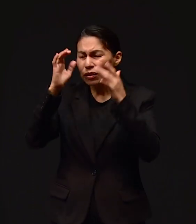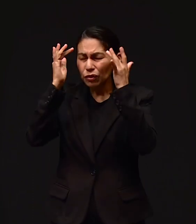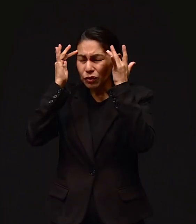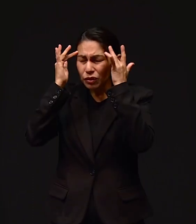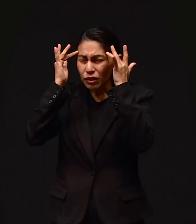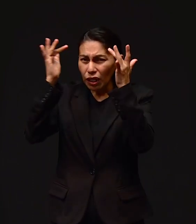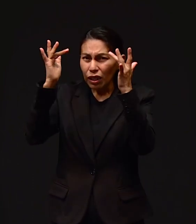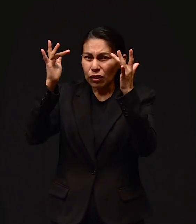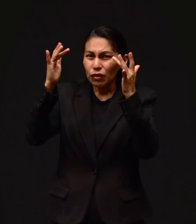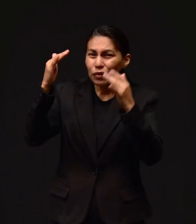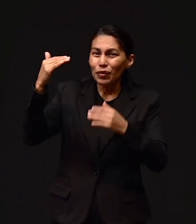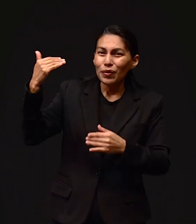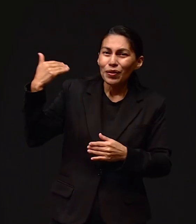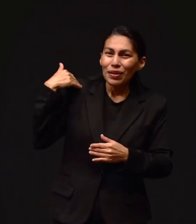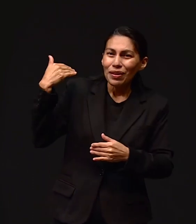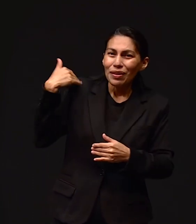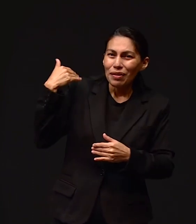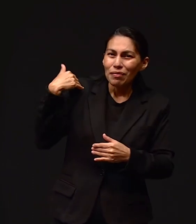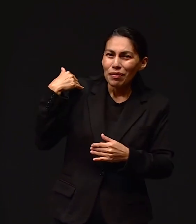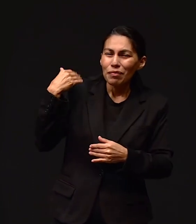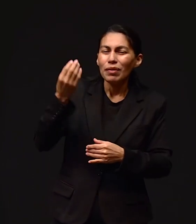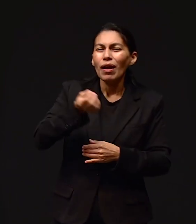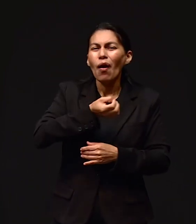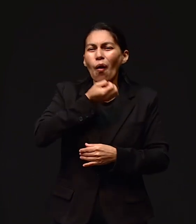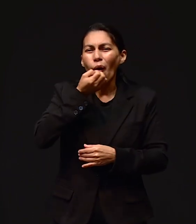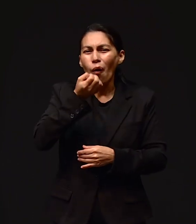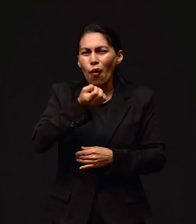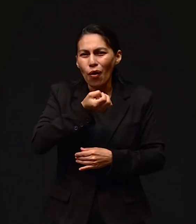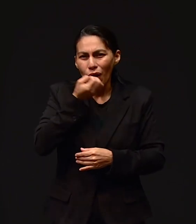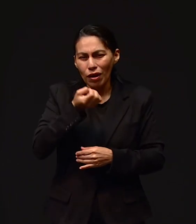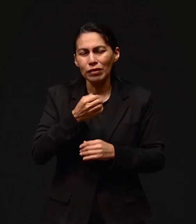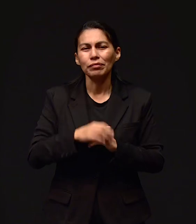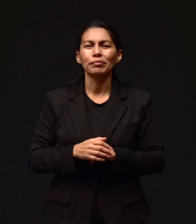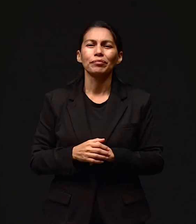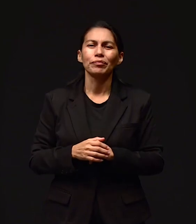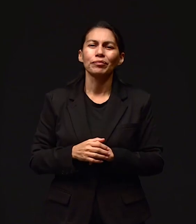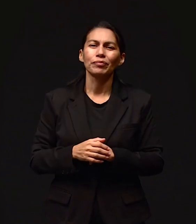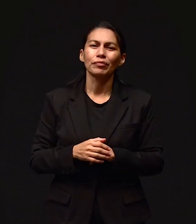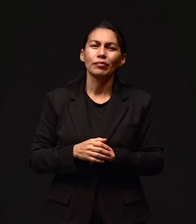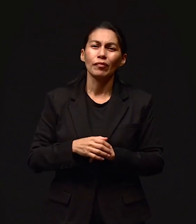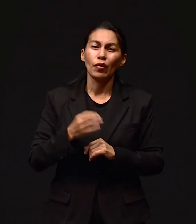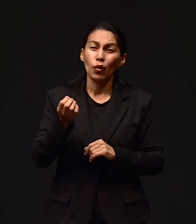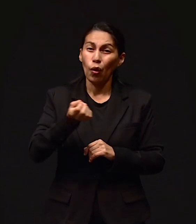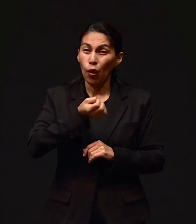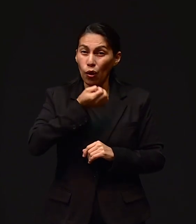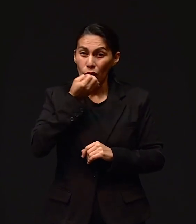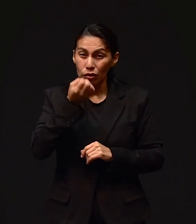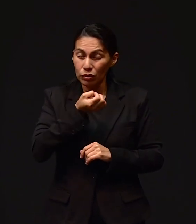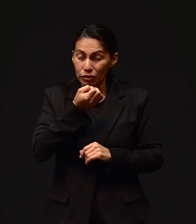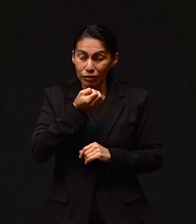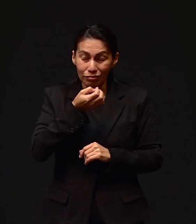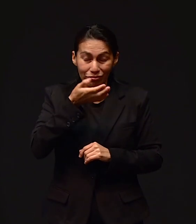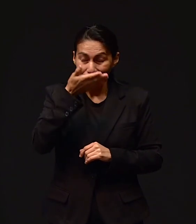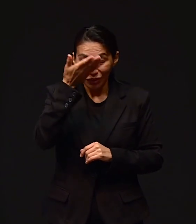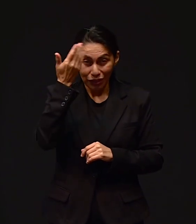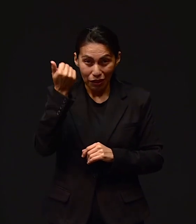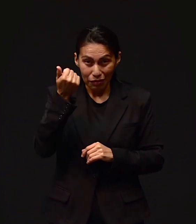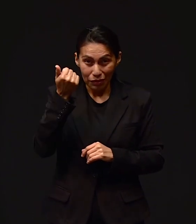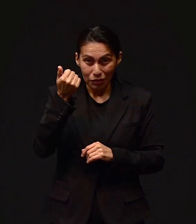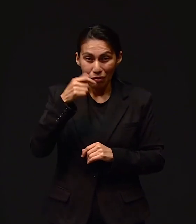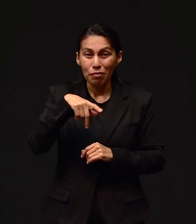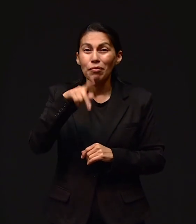nos llama la atención para orar por ustedes. Oraciones que quizás ni siquiera tienes idea,